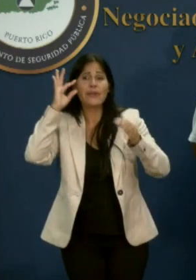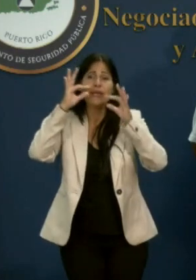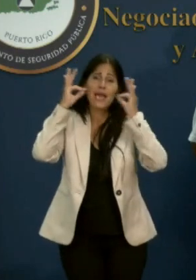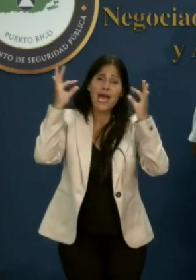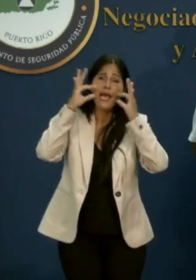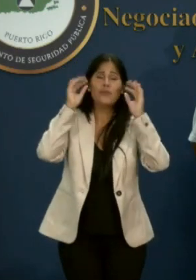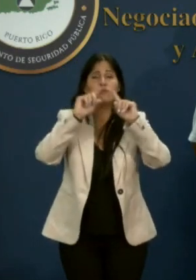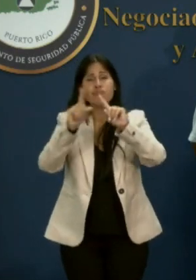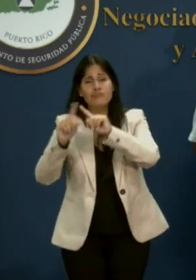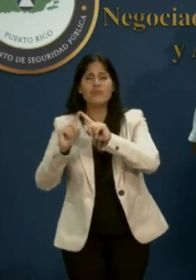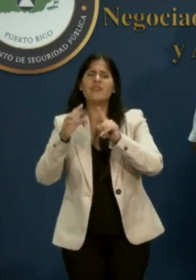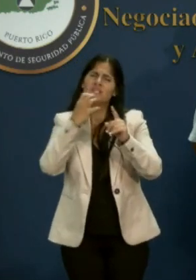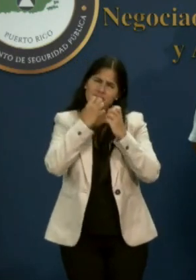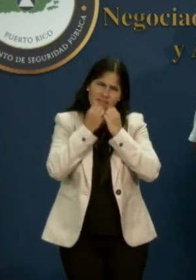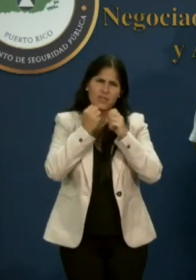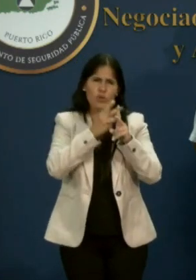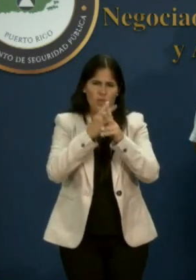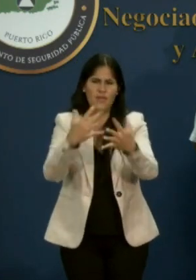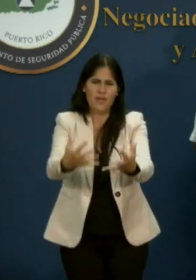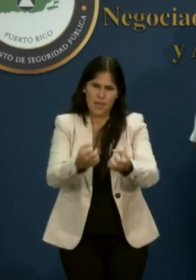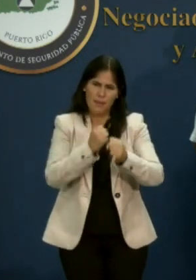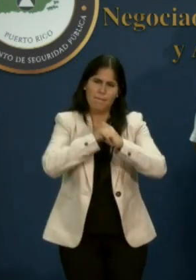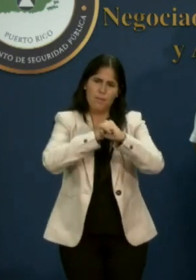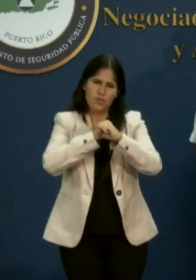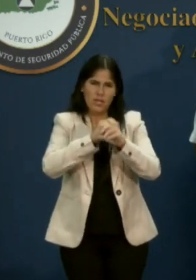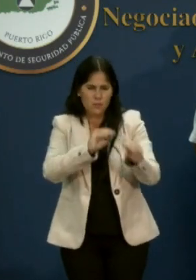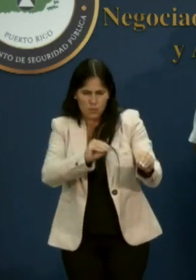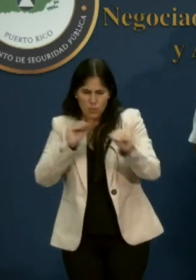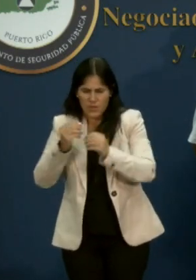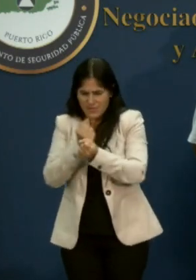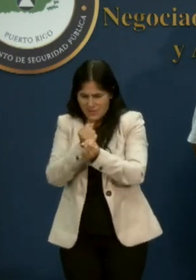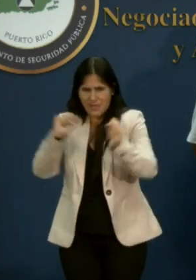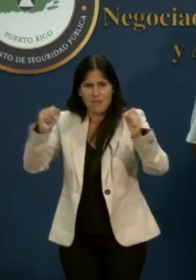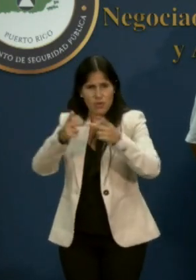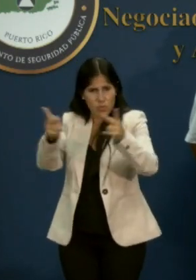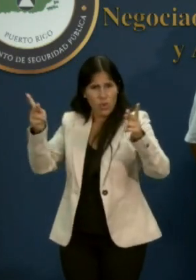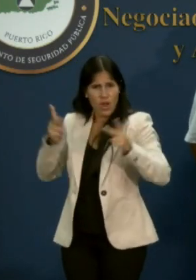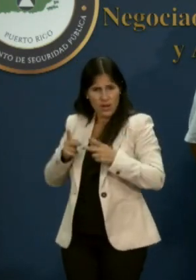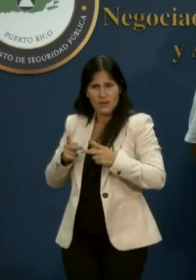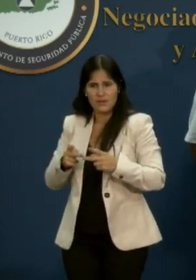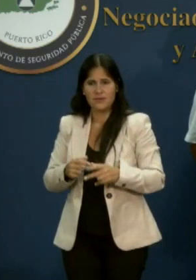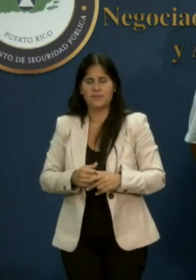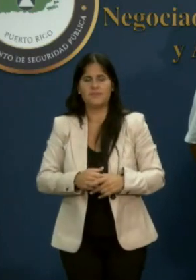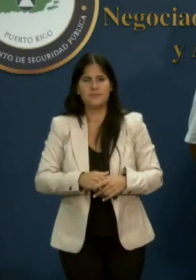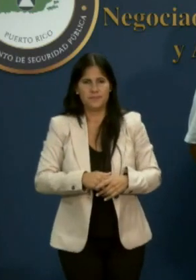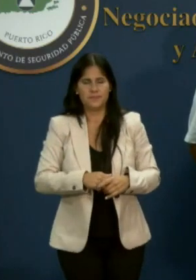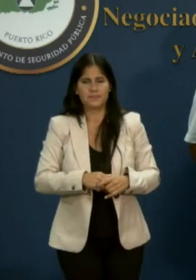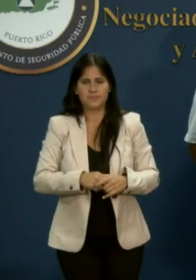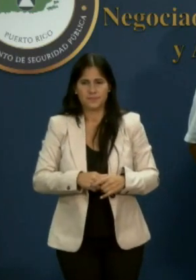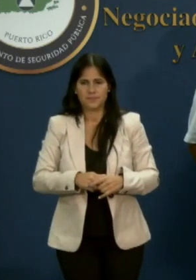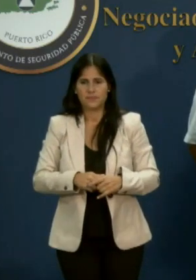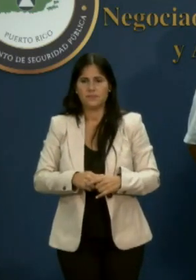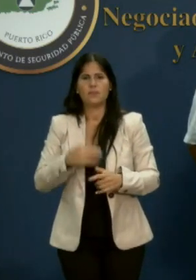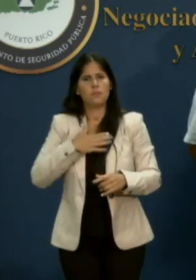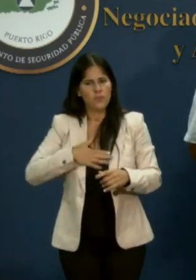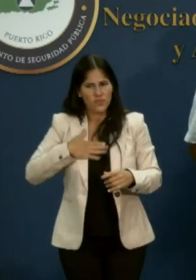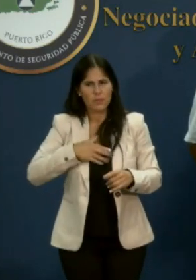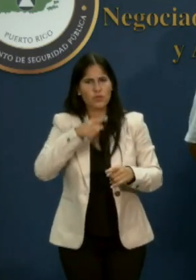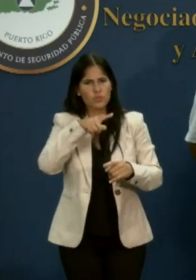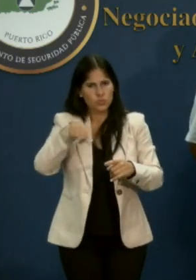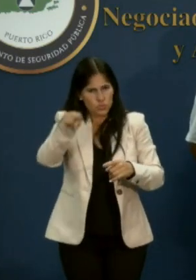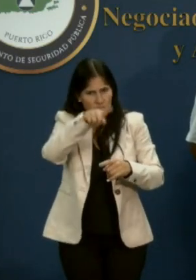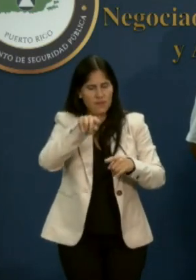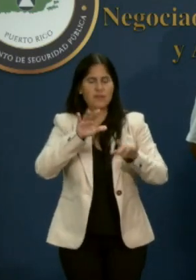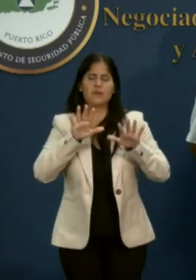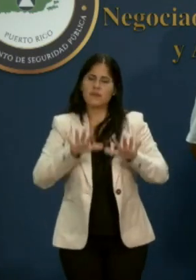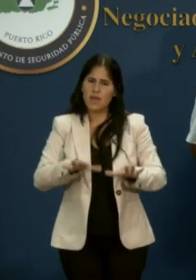o tuvieran que moverse de su residencia. Así que mantenga la calma. Ese es el plan